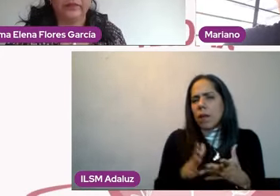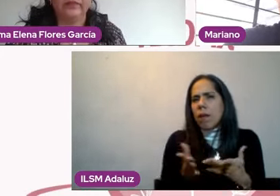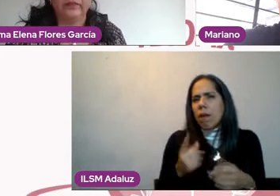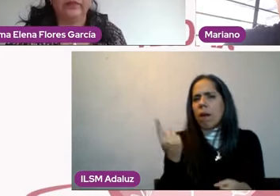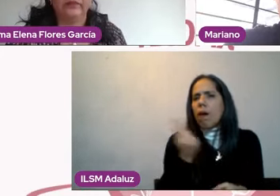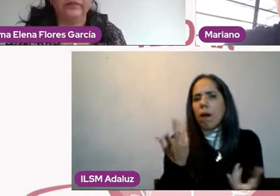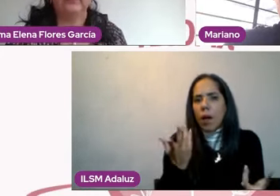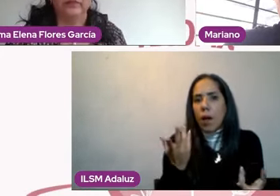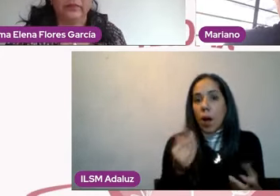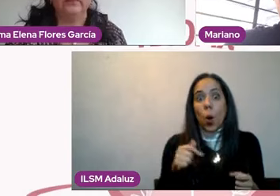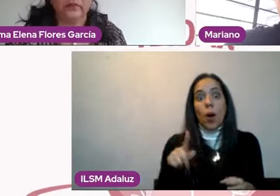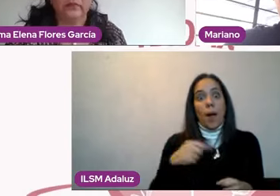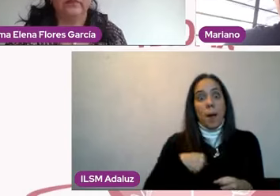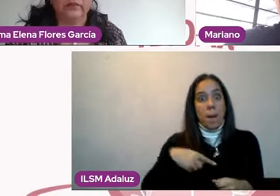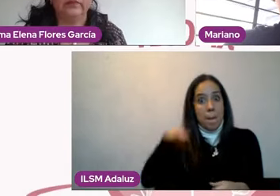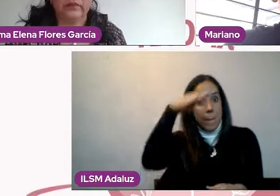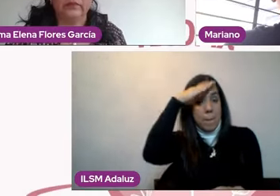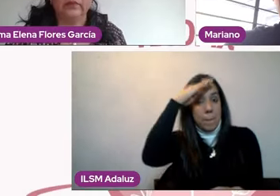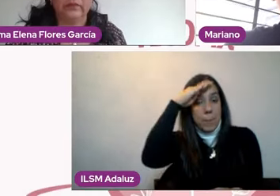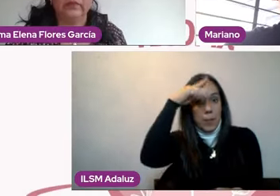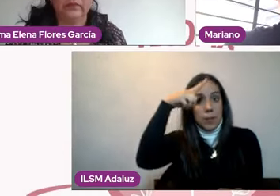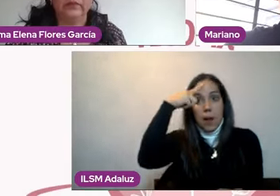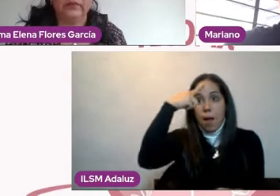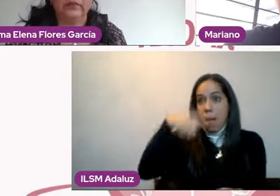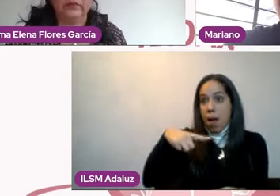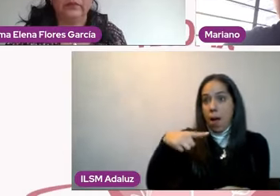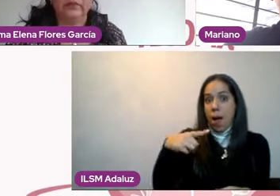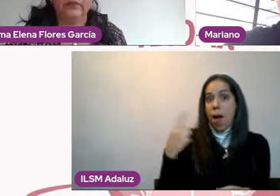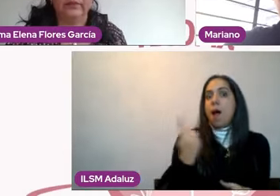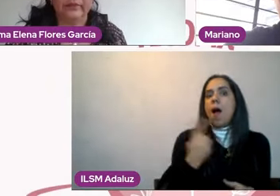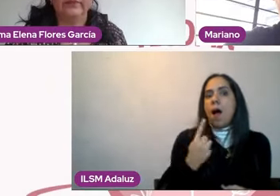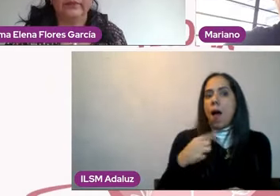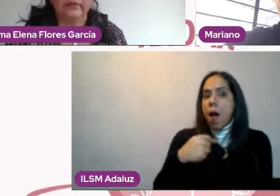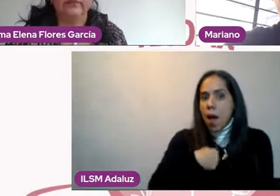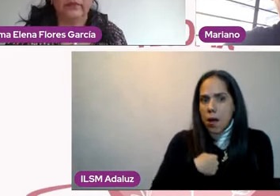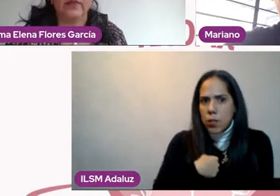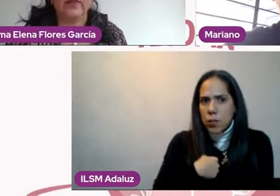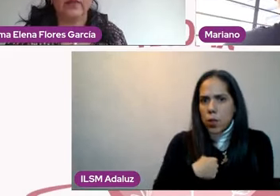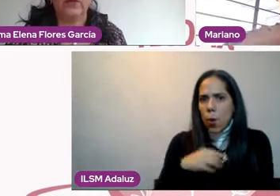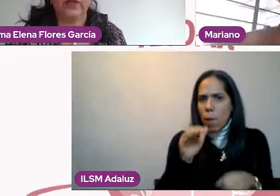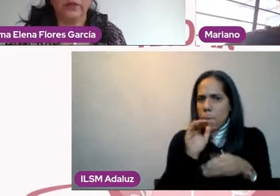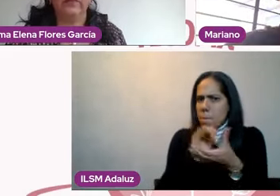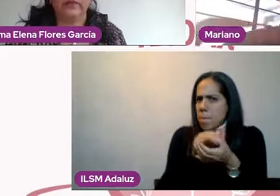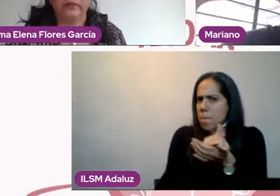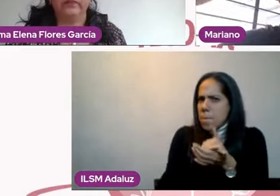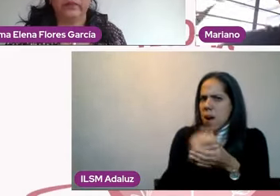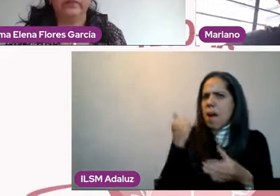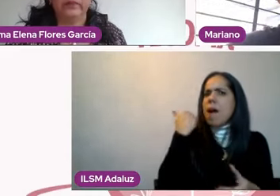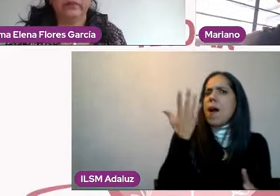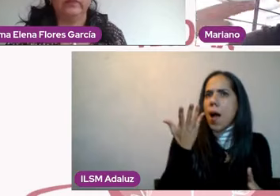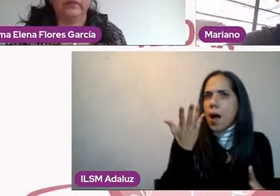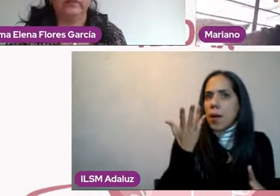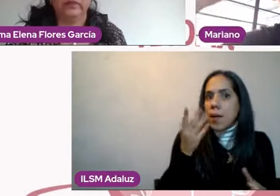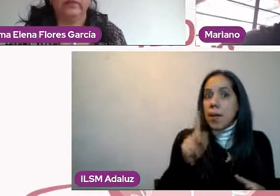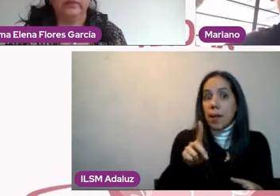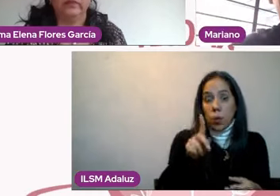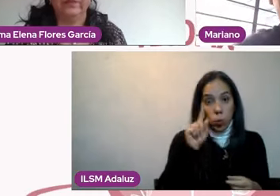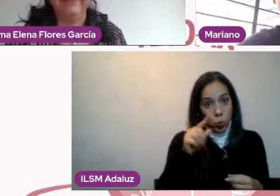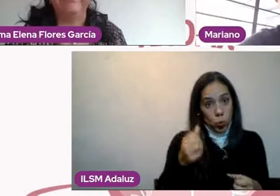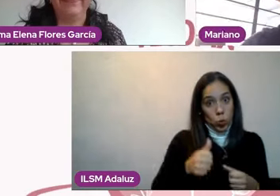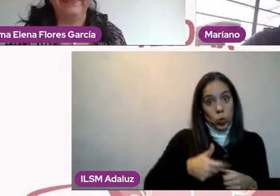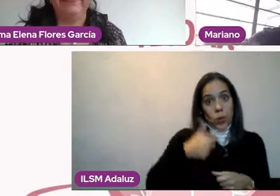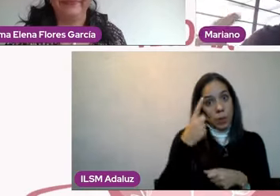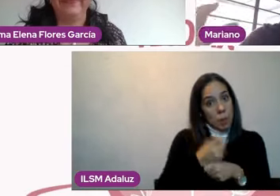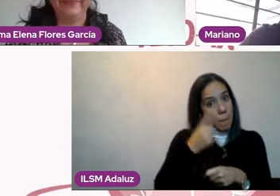¿para qué quiero una pareja? Y esa es una pregunta que normalmente no nos hacemos, ¿no? Vamos siguiendo este deber ser